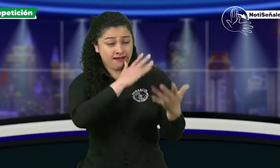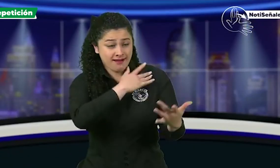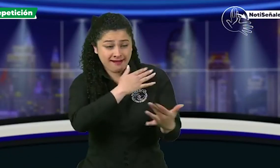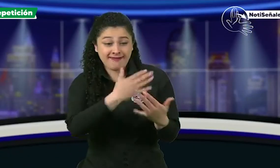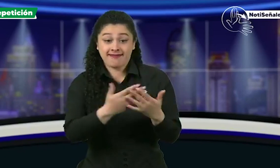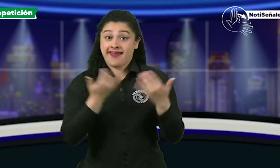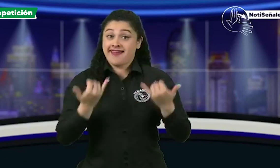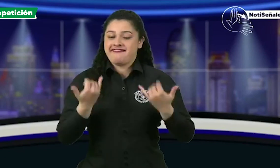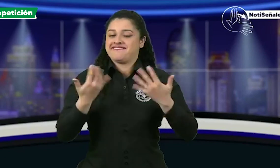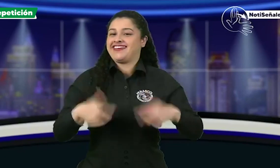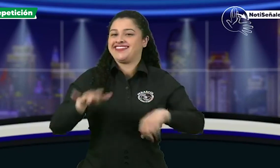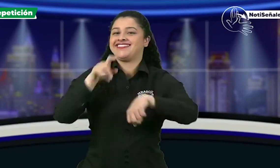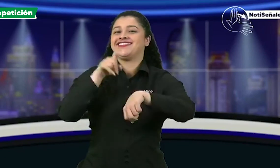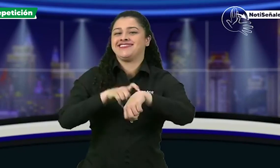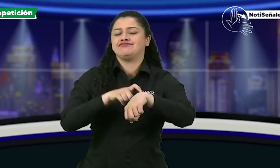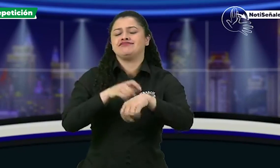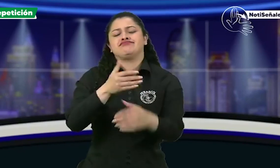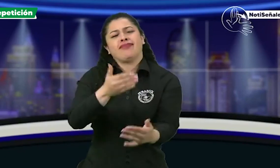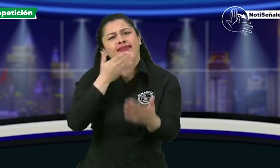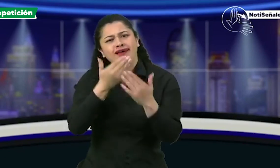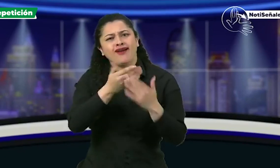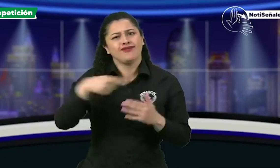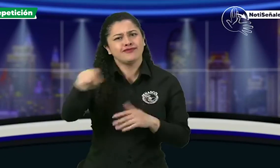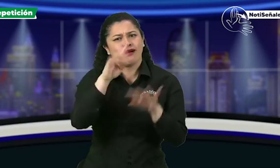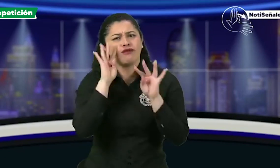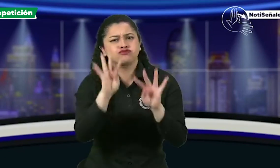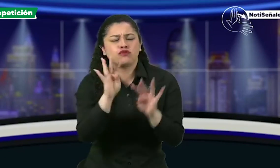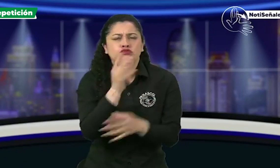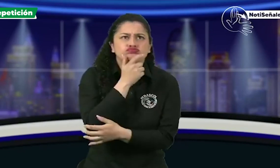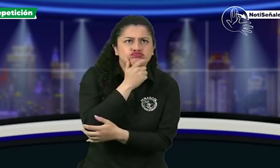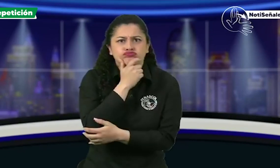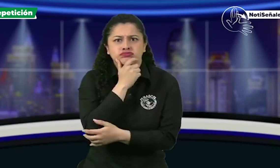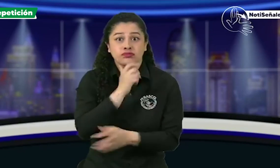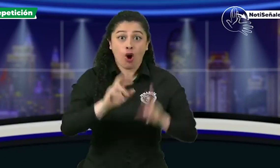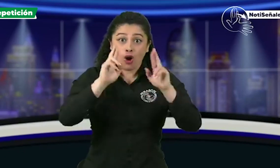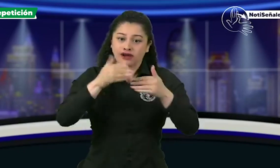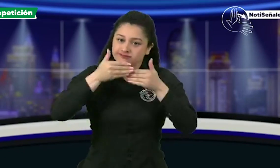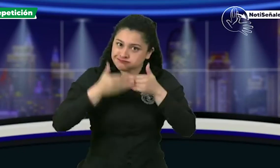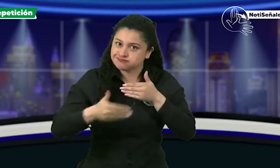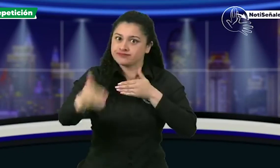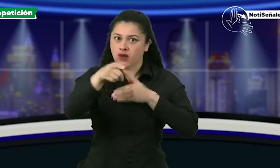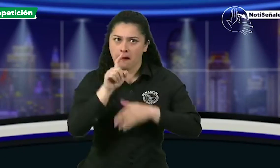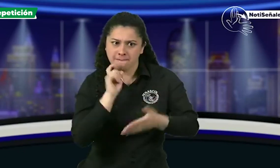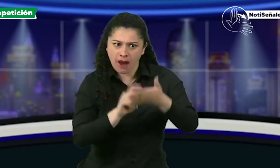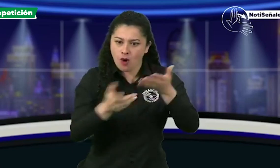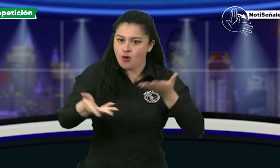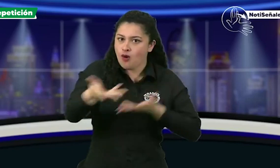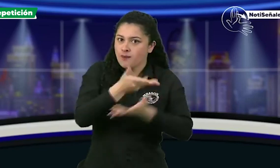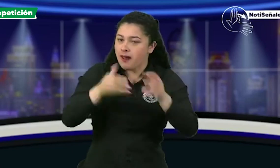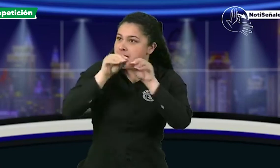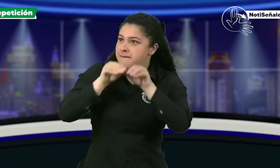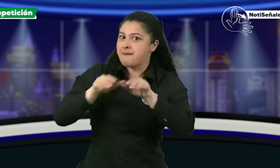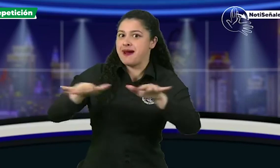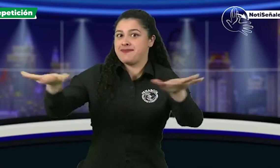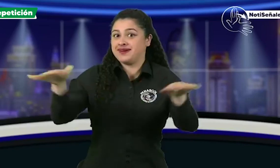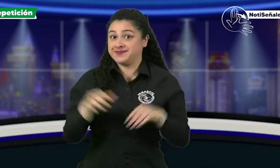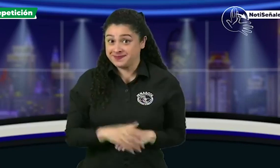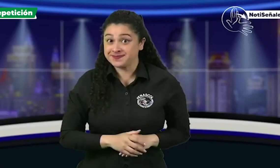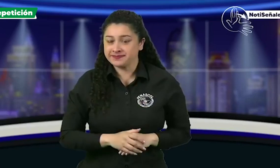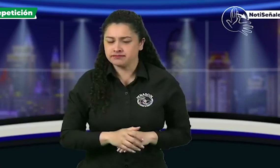bueno como vieron hemos llegado al final de la transmisión espero que todos les haya gustado esta emisión de